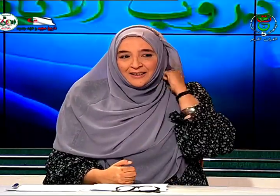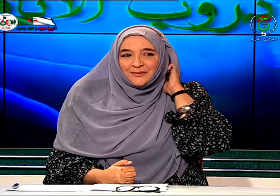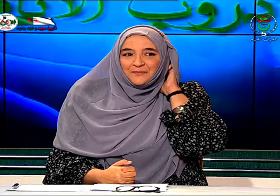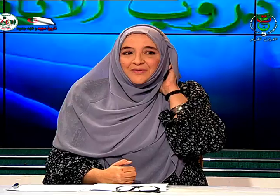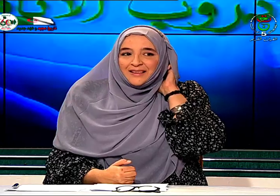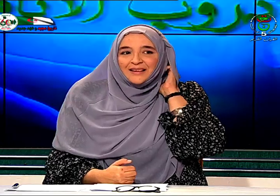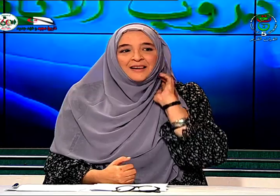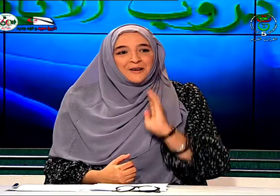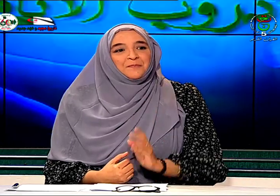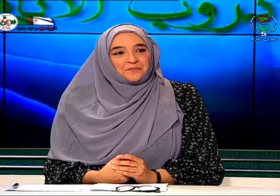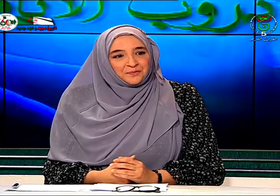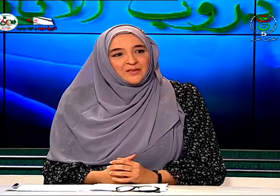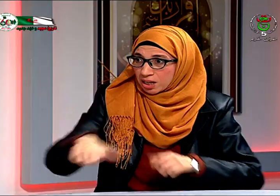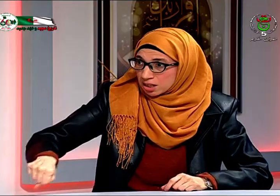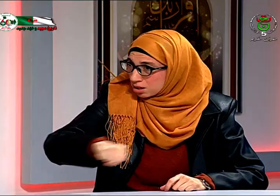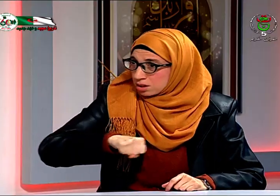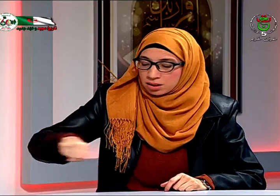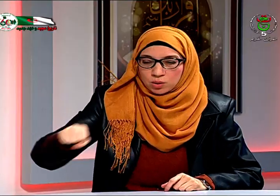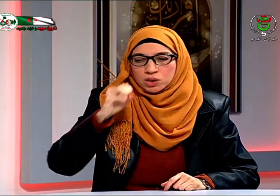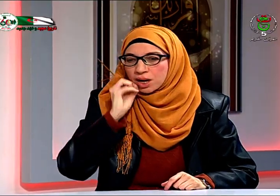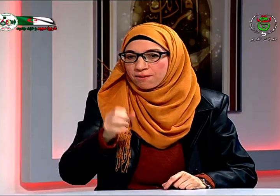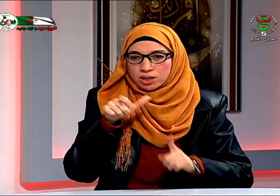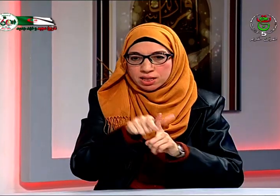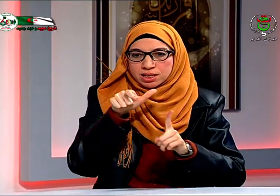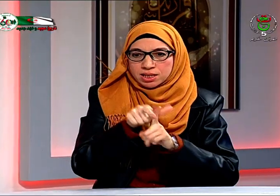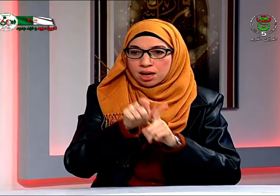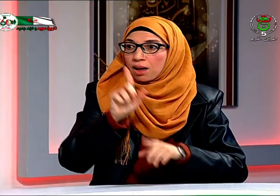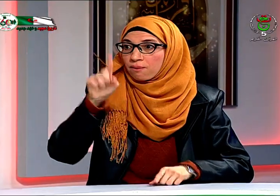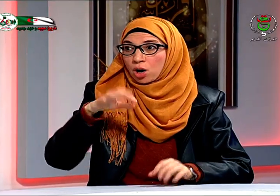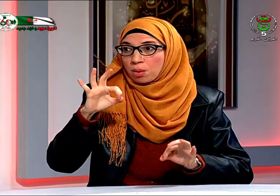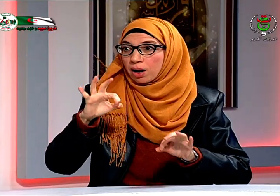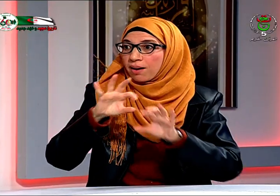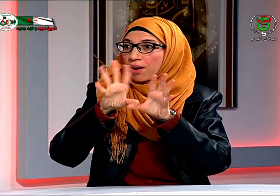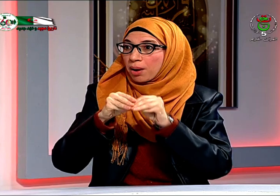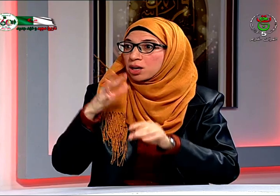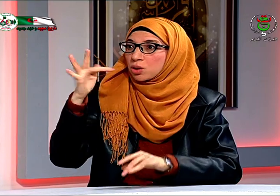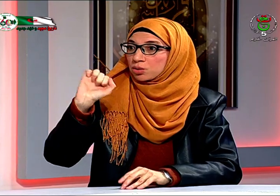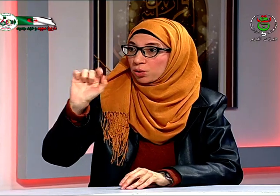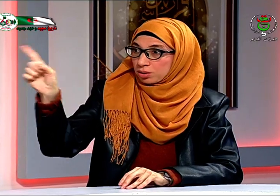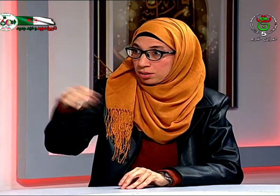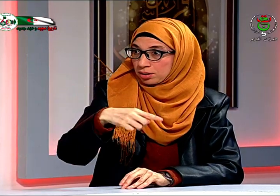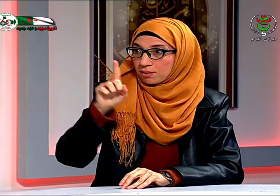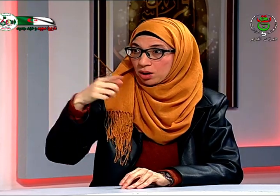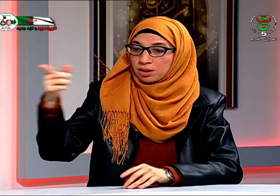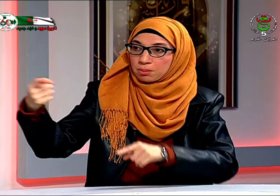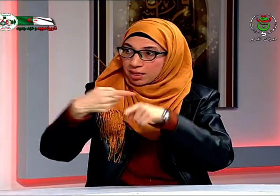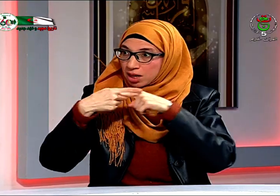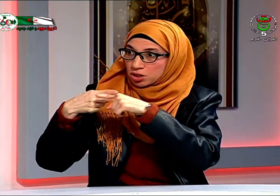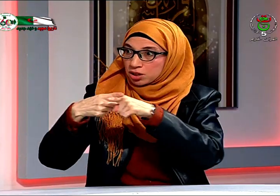نعم الوالدي كان دائما معي كان يخرجني وكان يراقبني وكان يطلب من